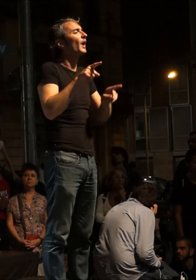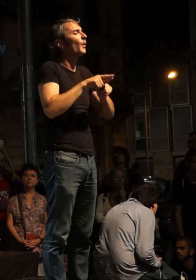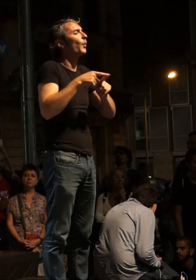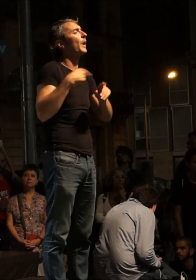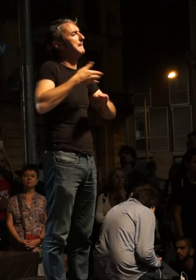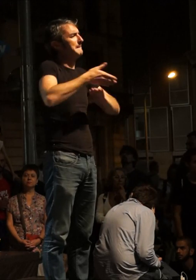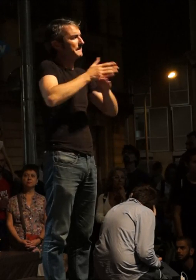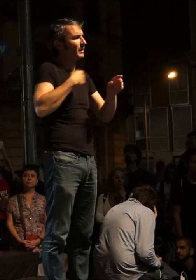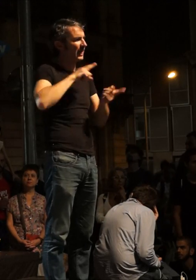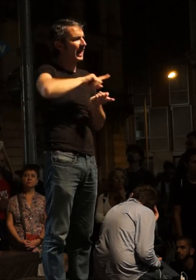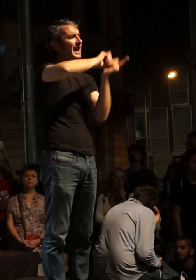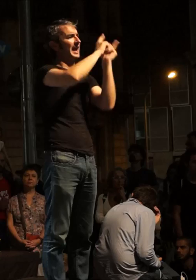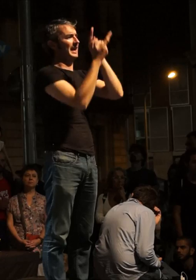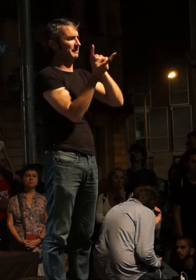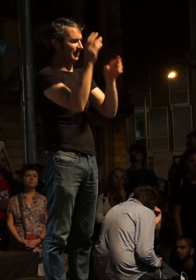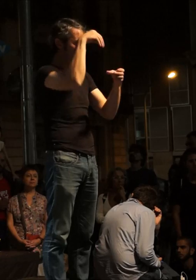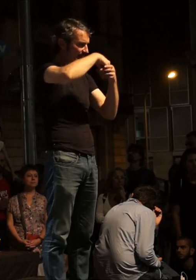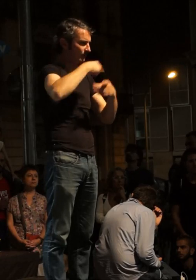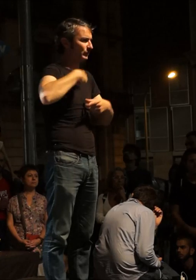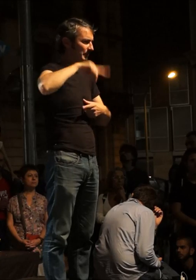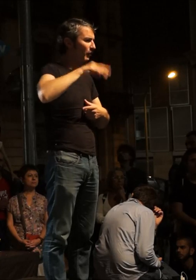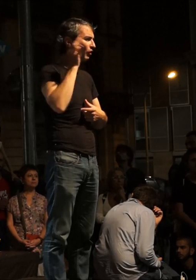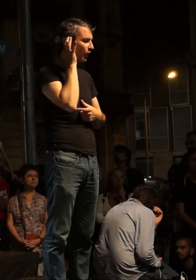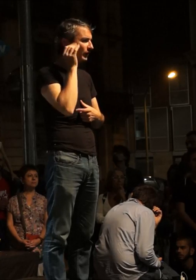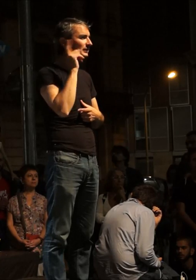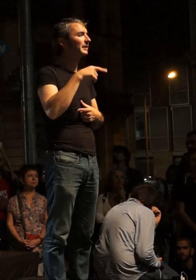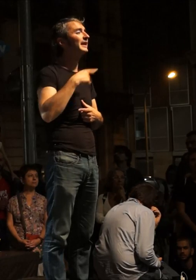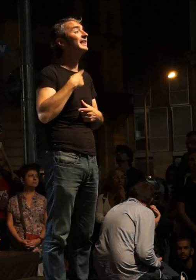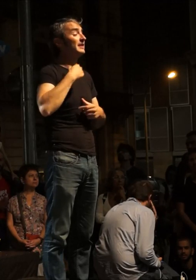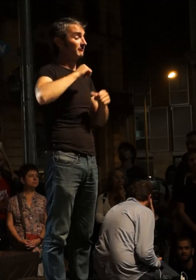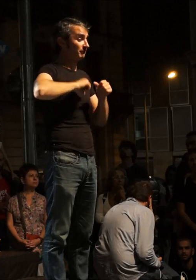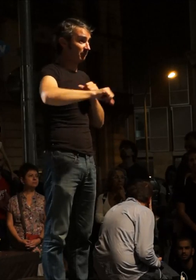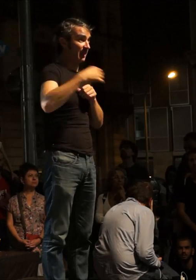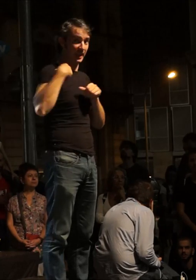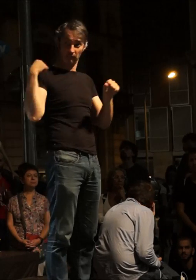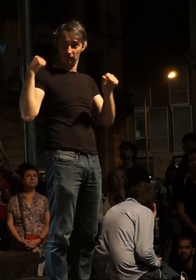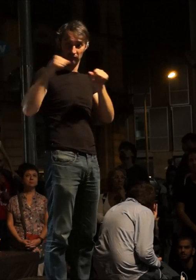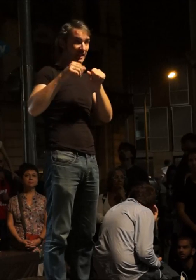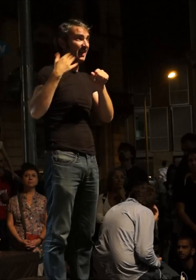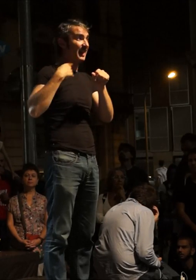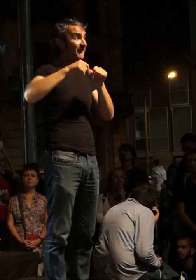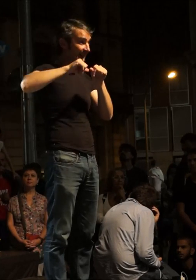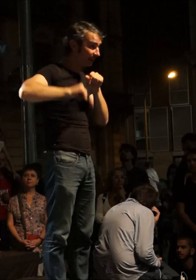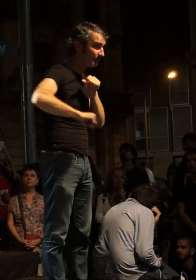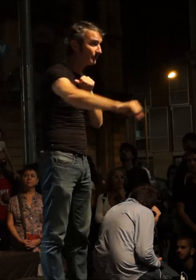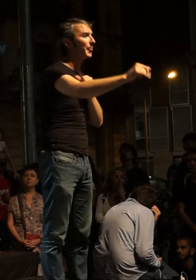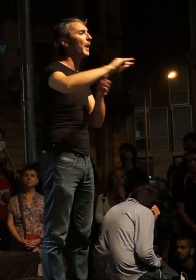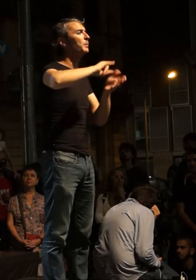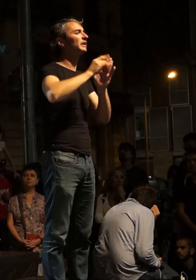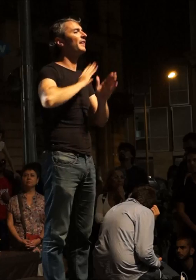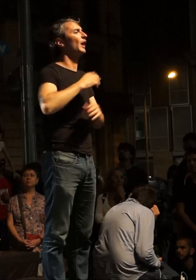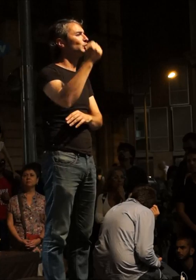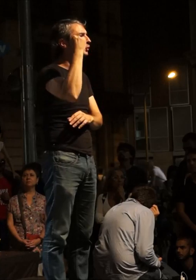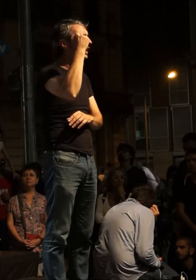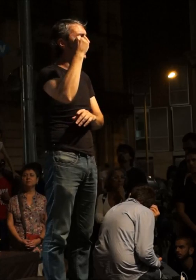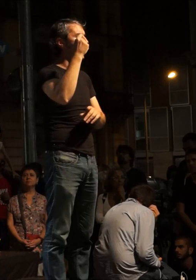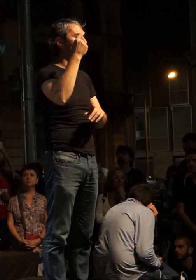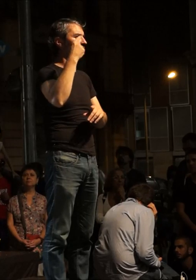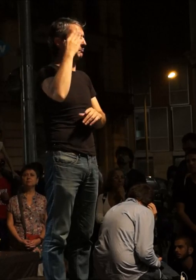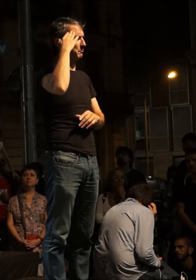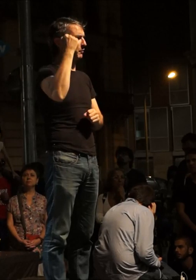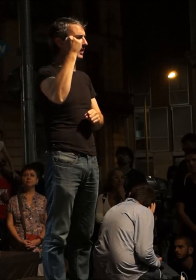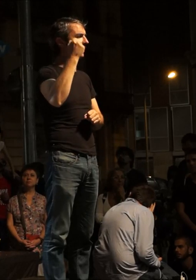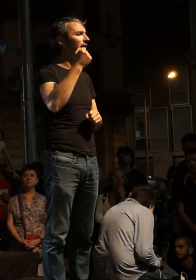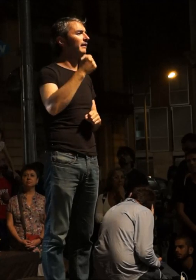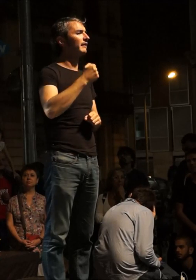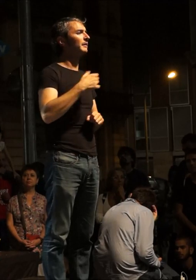nostra transformació. i resulta evident que ara ja amb el que tenim podem desplegar el projecte de les sobiranies. Podem avançar cap a